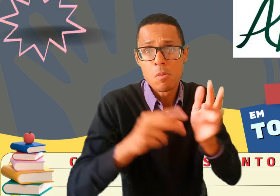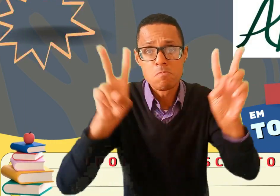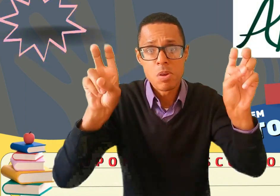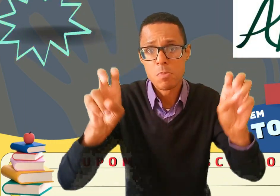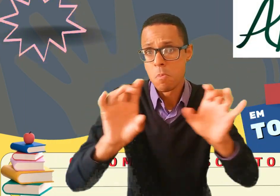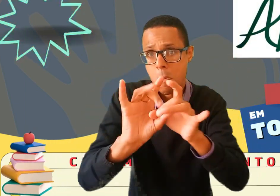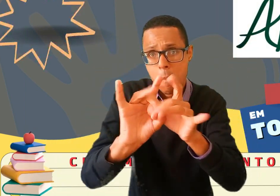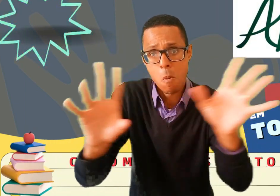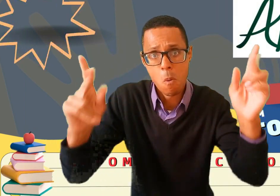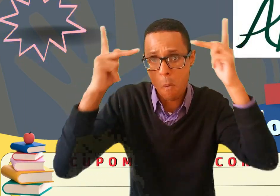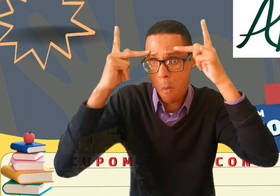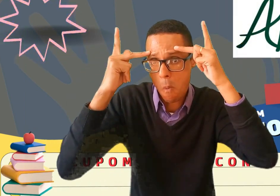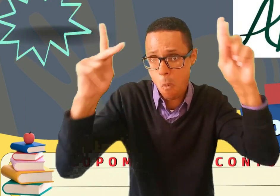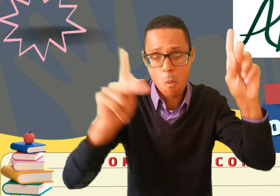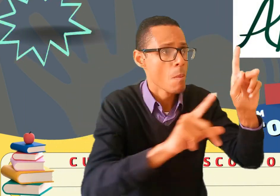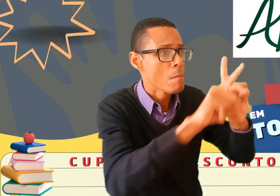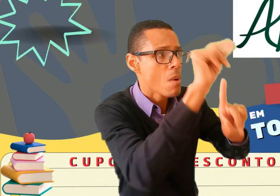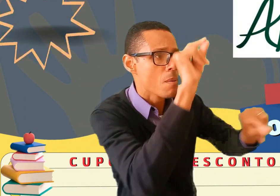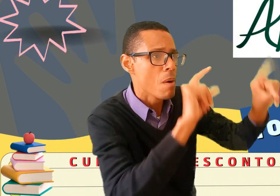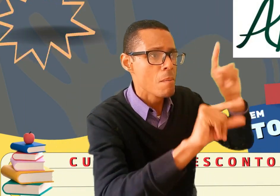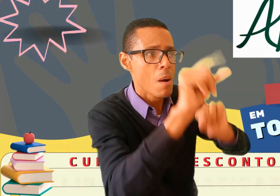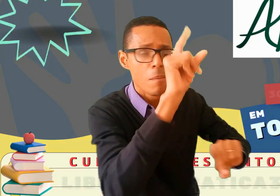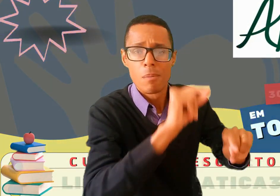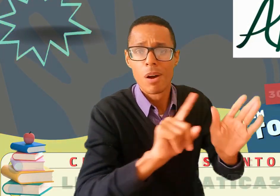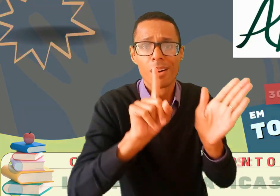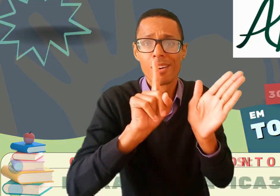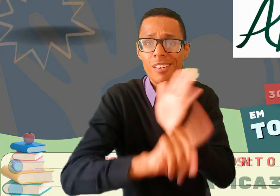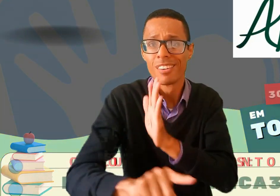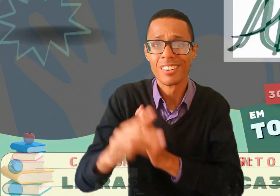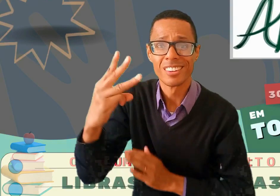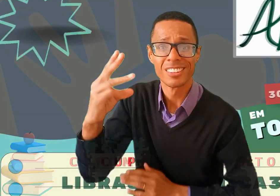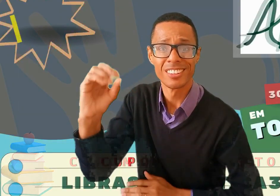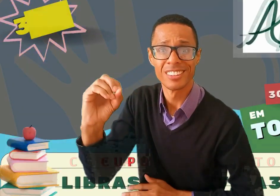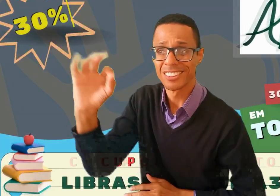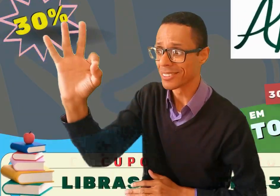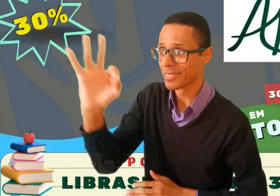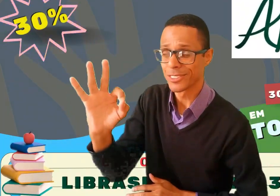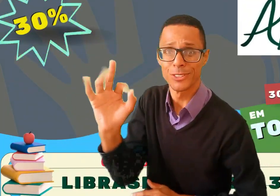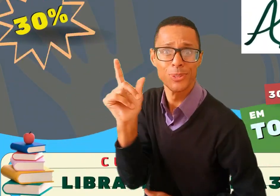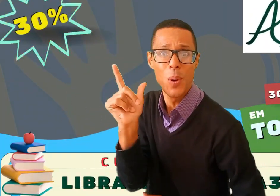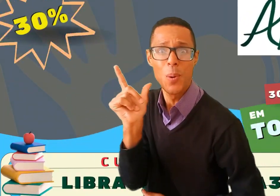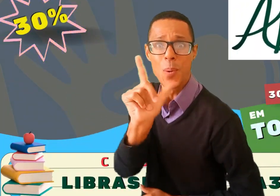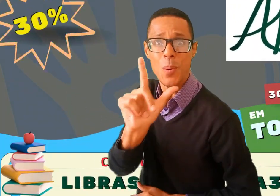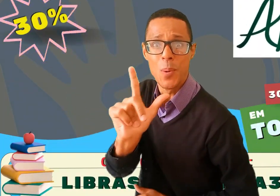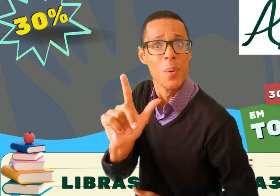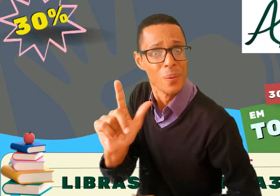sua escolha no site da editora e ter um desconto exclusivo de 30%.